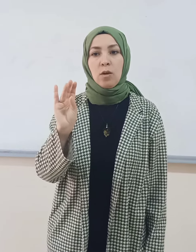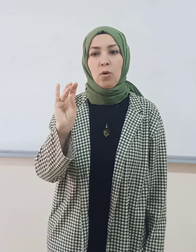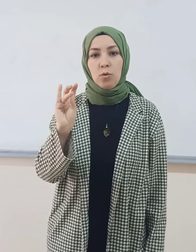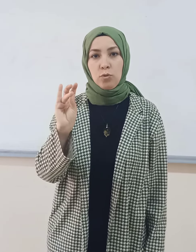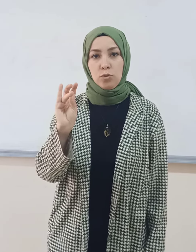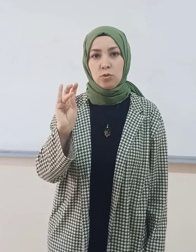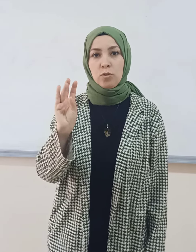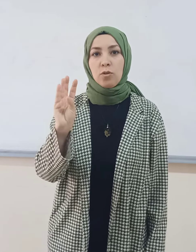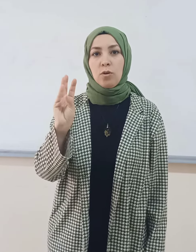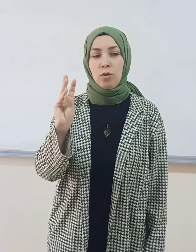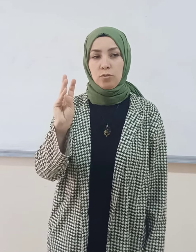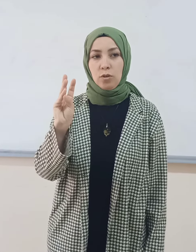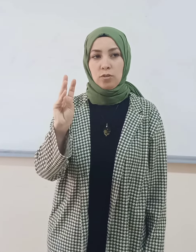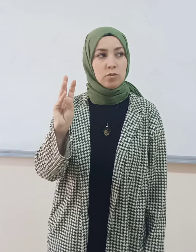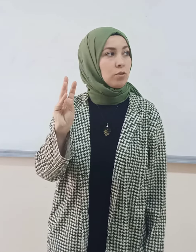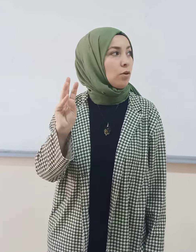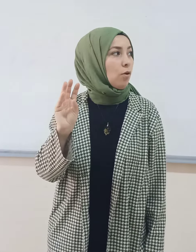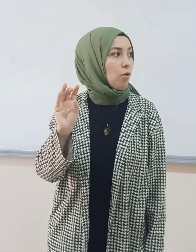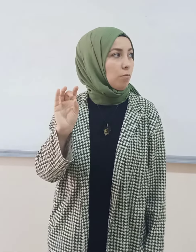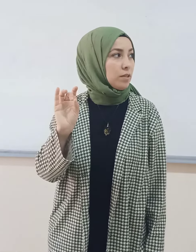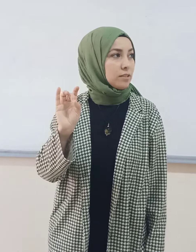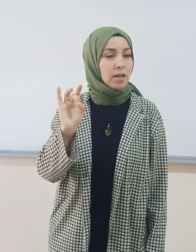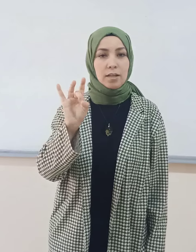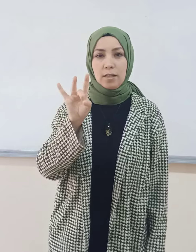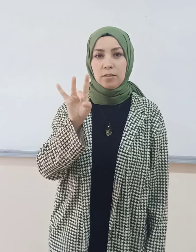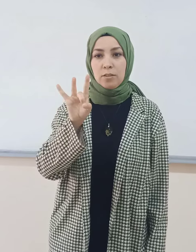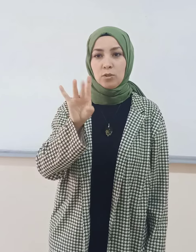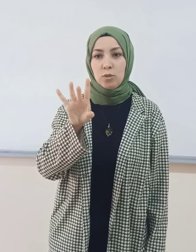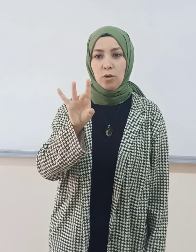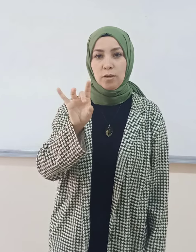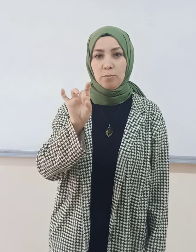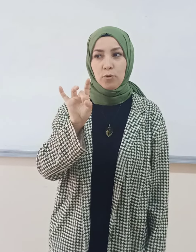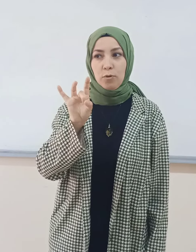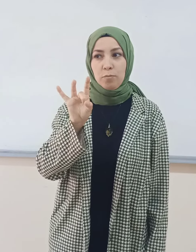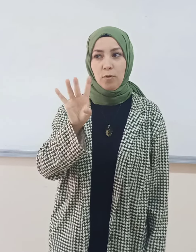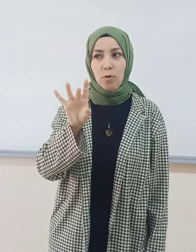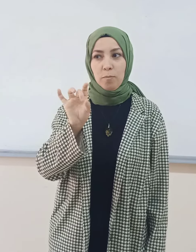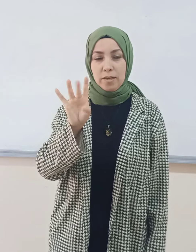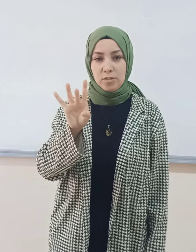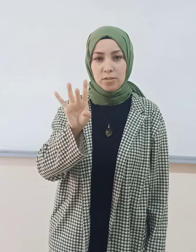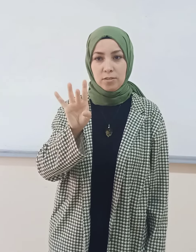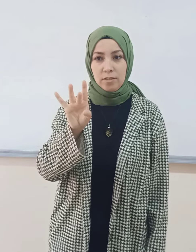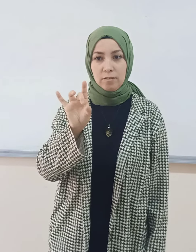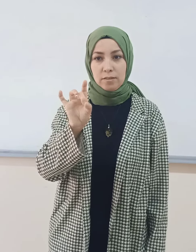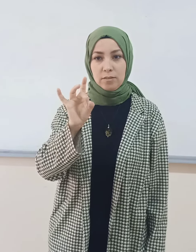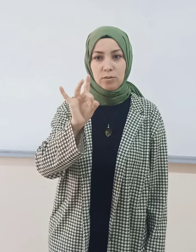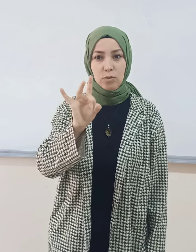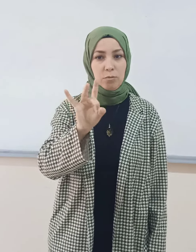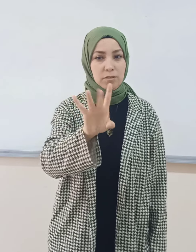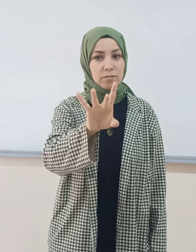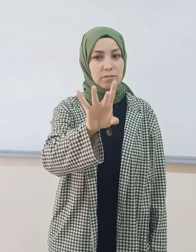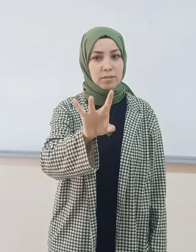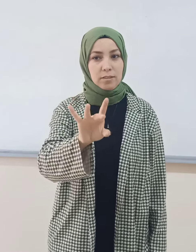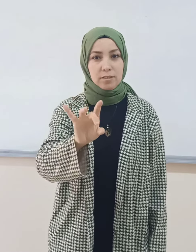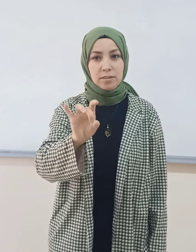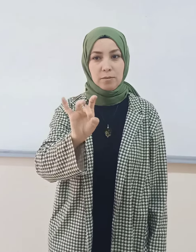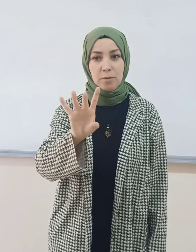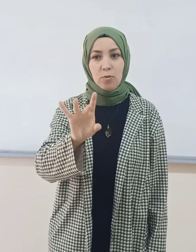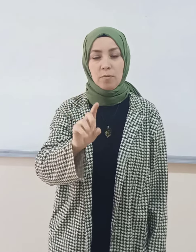13, 14, 15 derken şöyle yapıyorum. 15, evet. Şöyle bir tıklatır gibi 15.